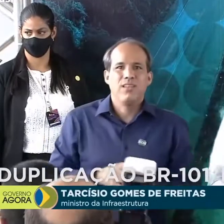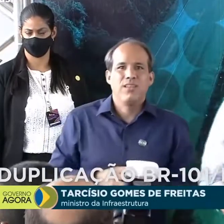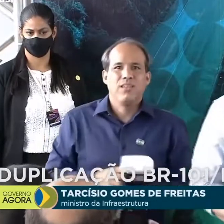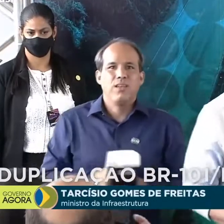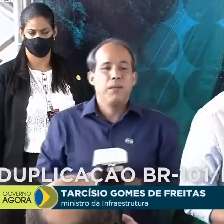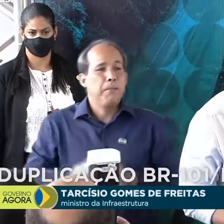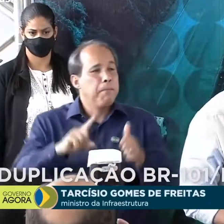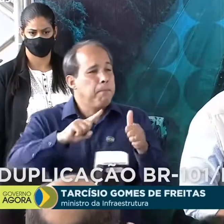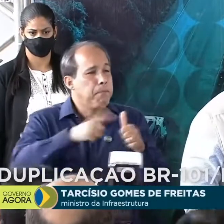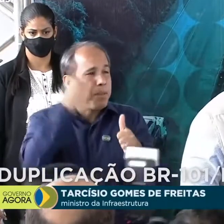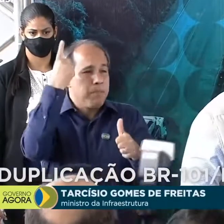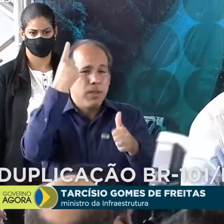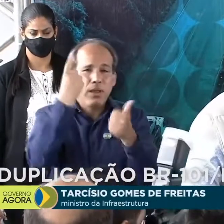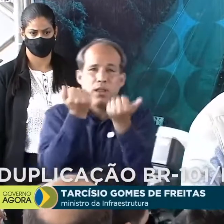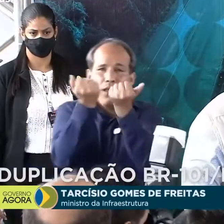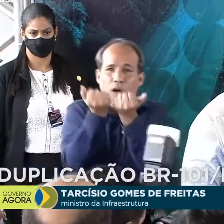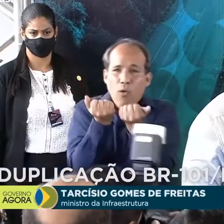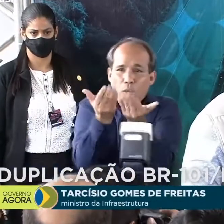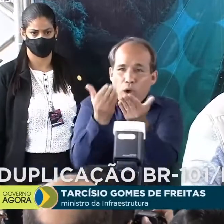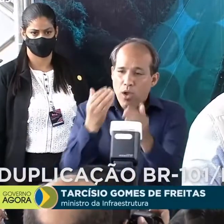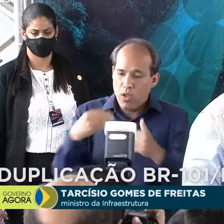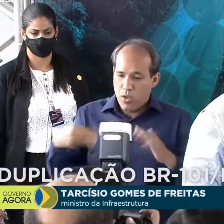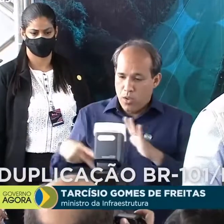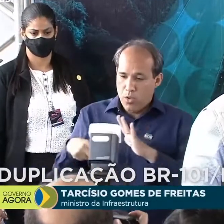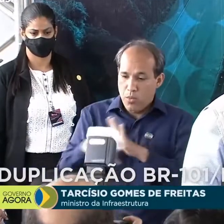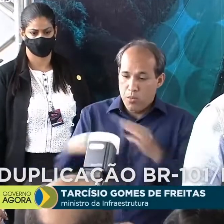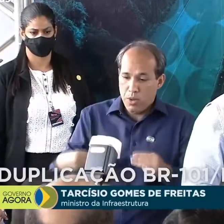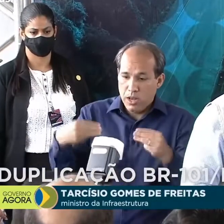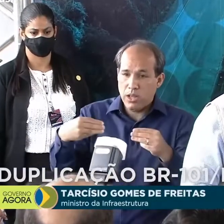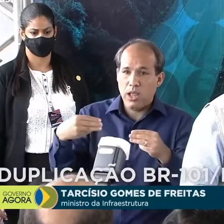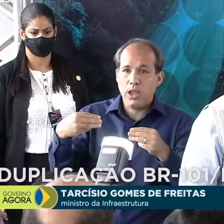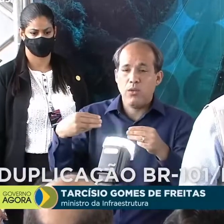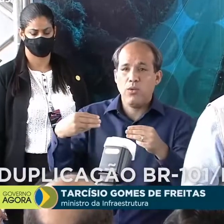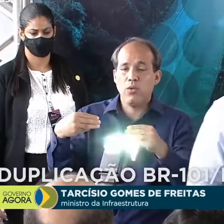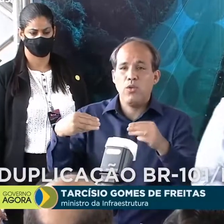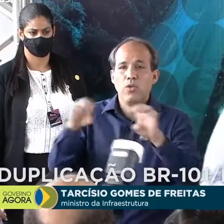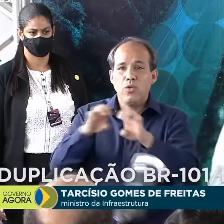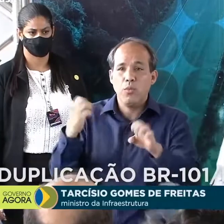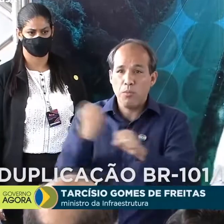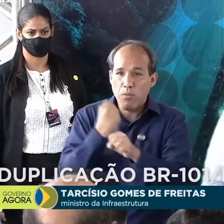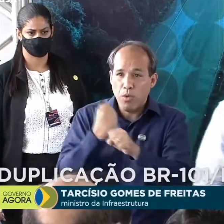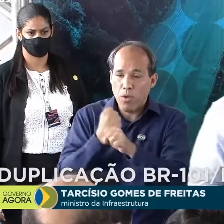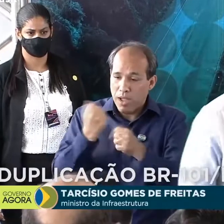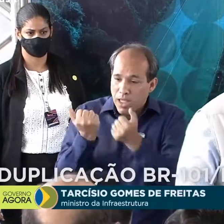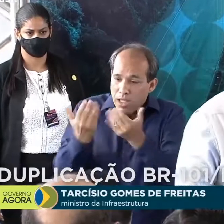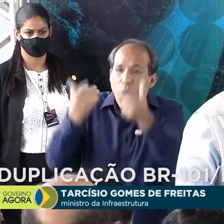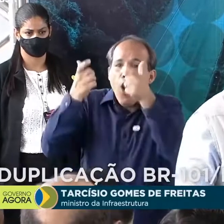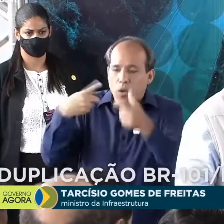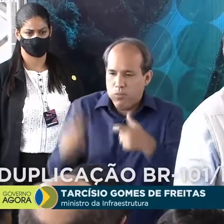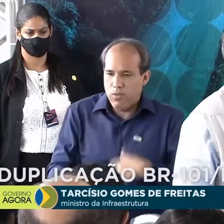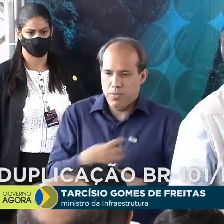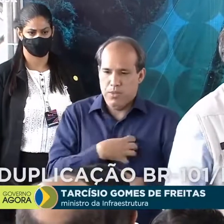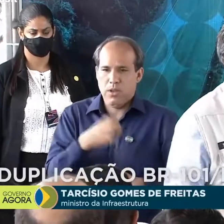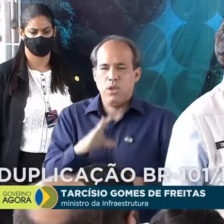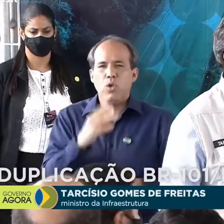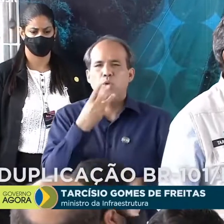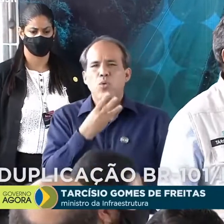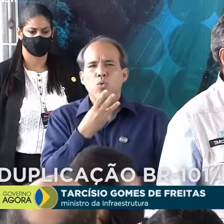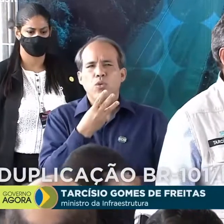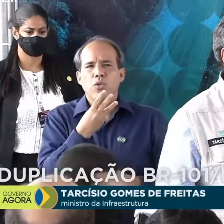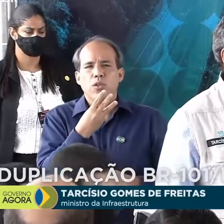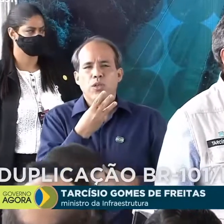A primeira entrega, presidente, que o Ministério da Infraestrutura fez foi na Bahia. Foi um trecho da 235, da